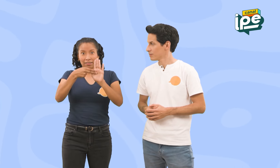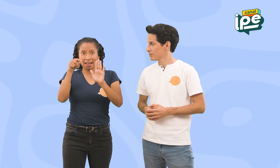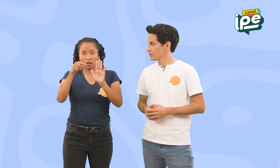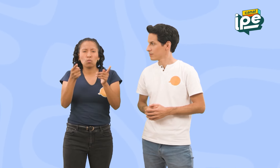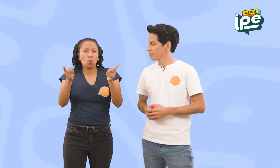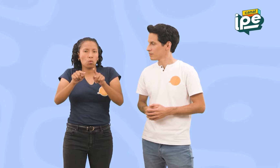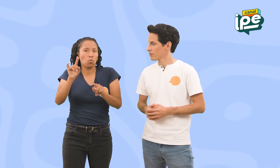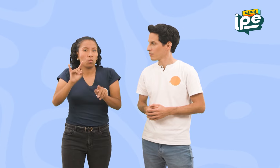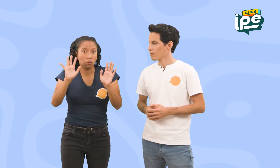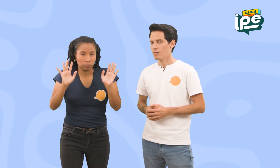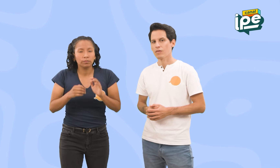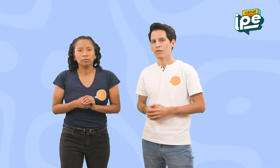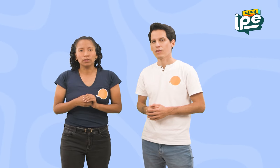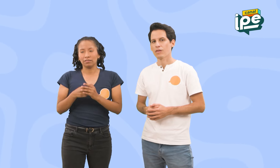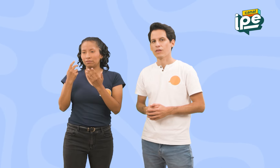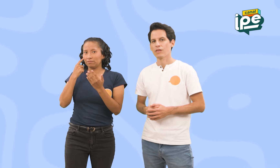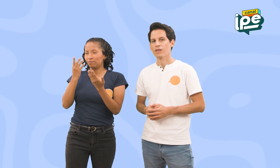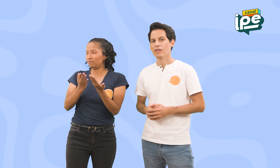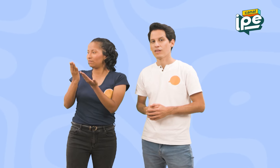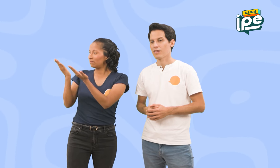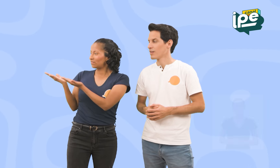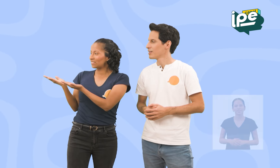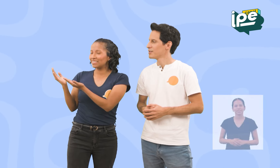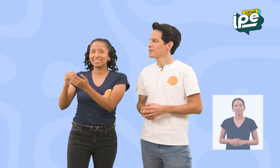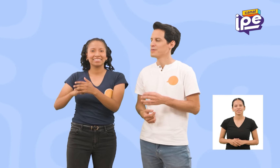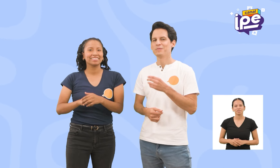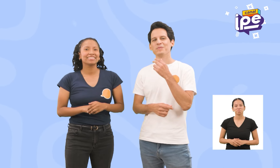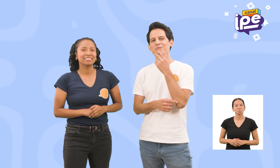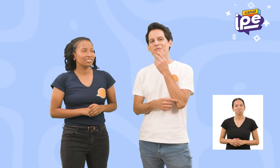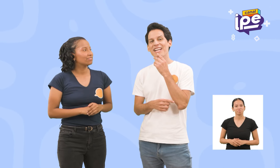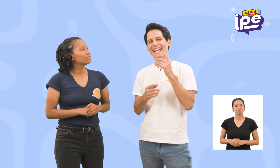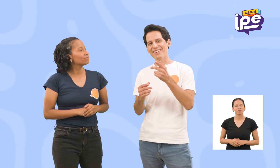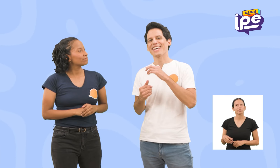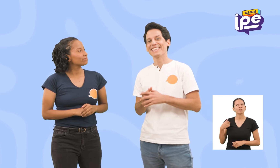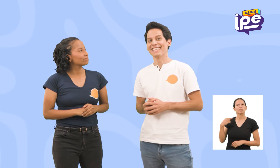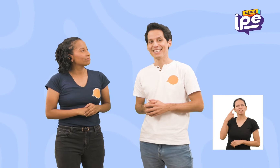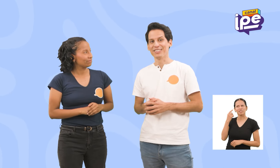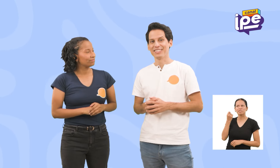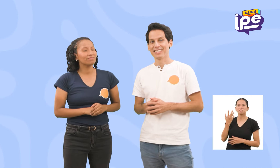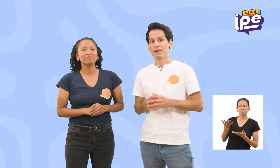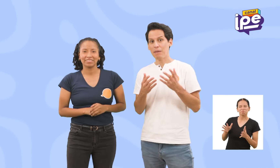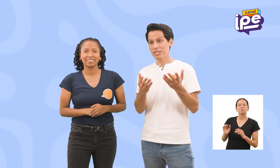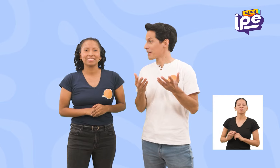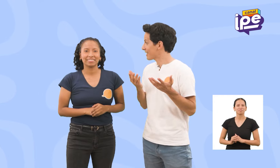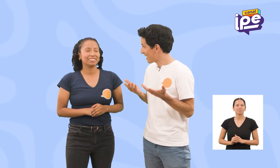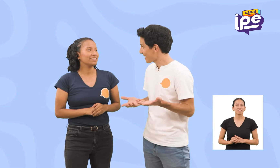Cuando usamos las glosas, lo marcaremos. ¡Creo que he entendido! ¿Vamos a practicar?